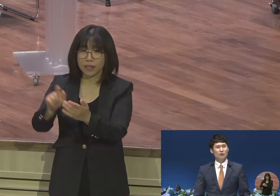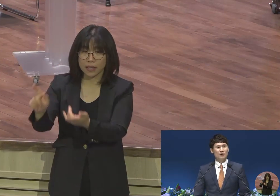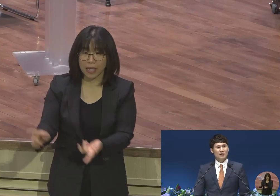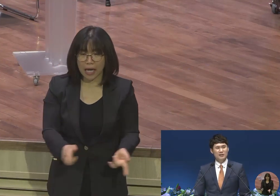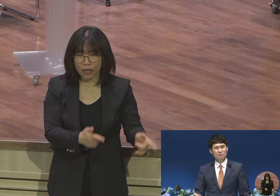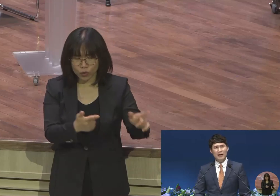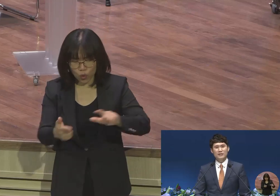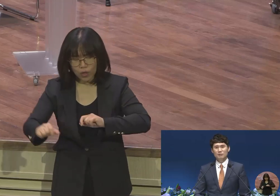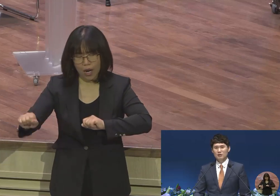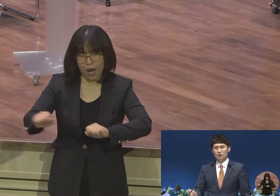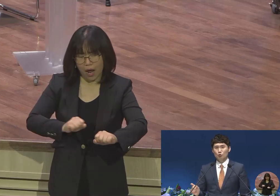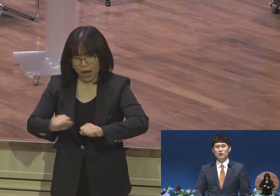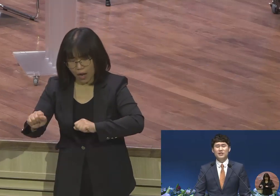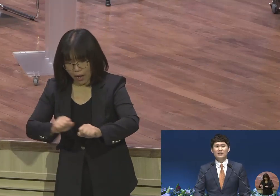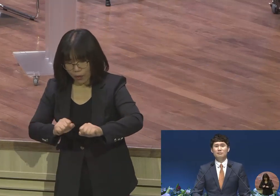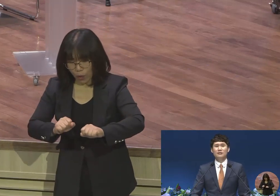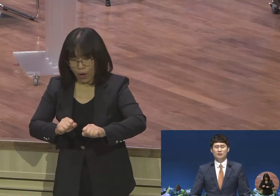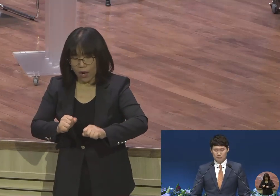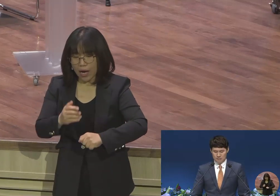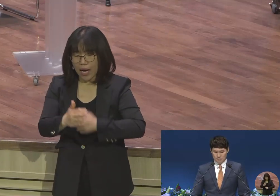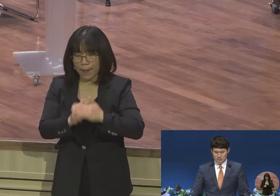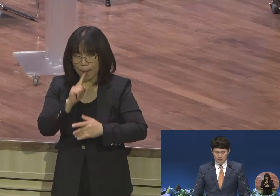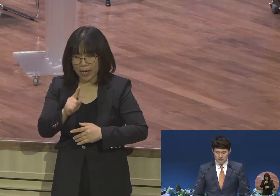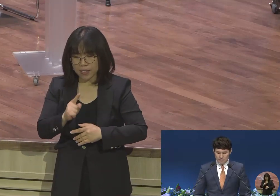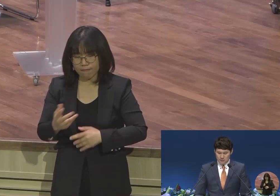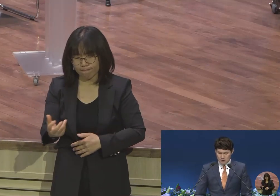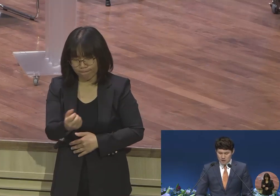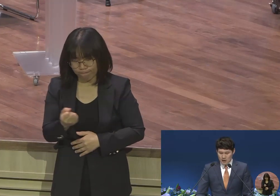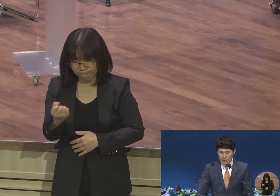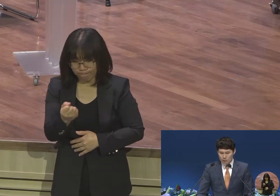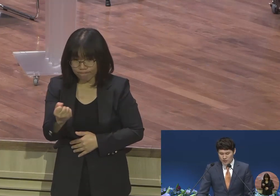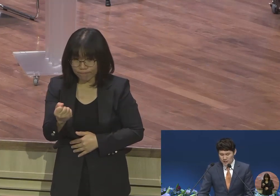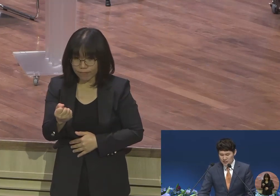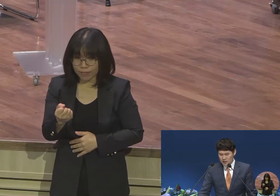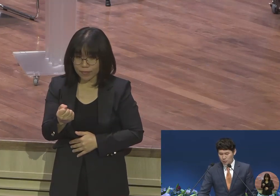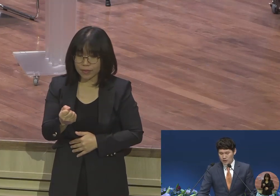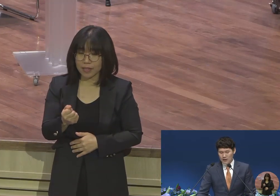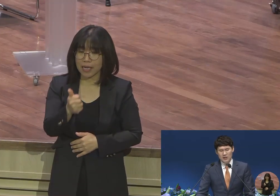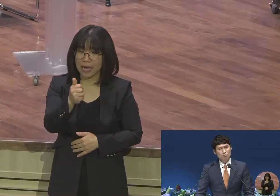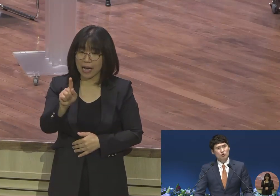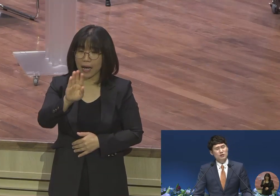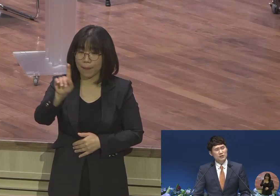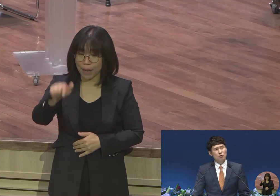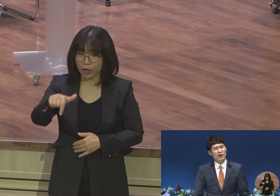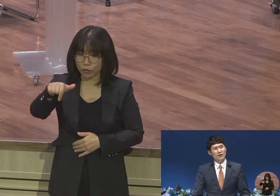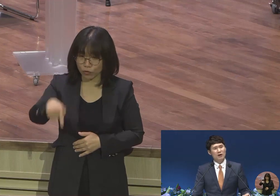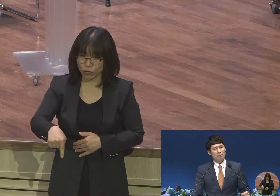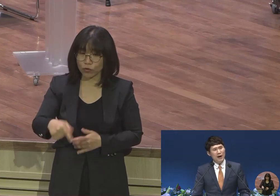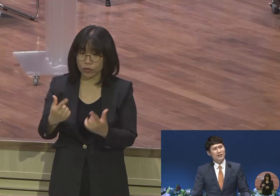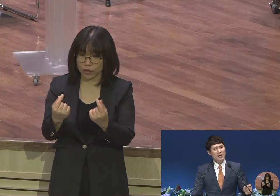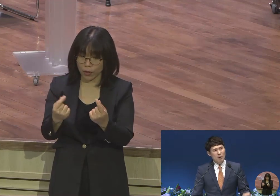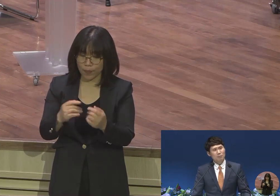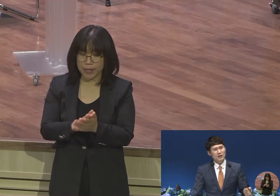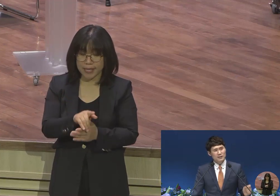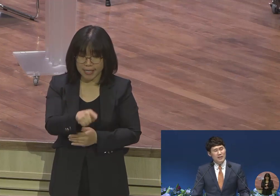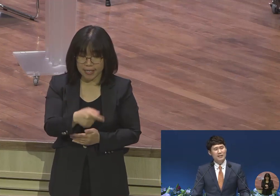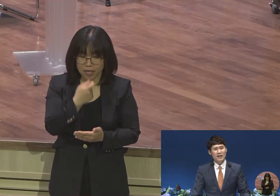그 말씀을 놓치지 않을 만큼 하박국서 2장 2절에 보니까 이 묵시를 기록하여 판에 명백히 새기되